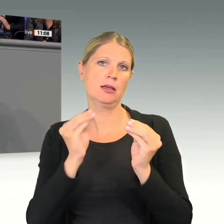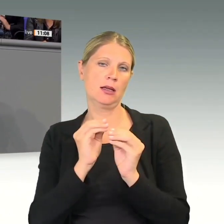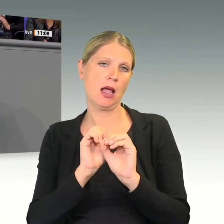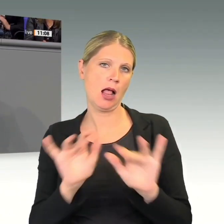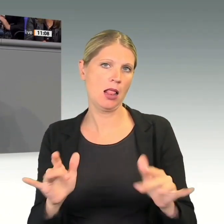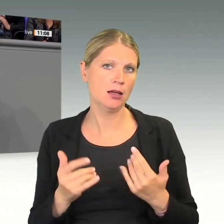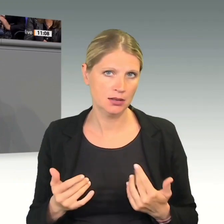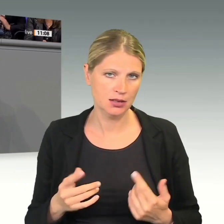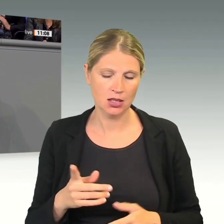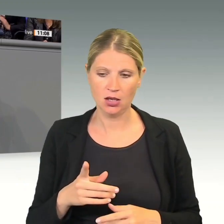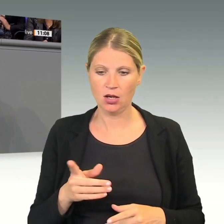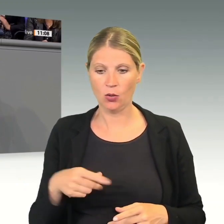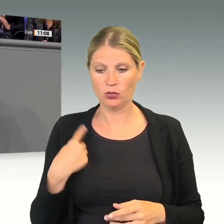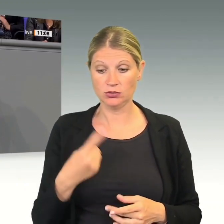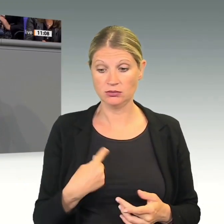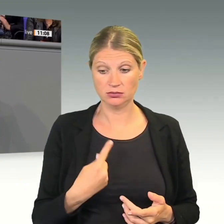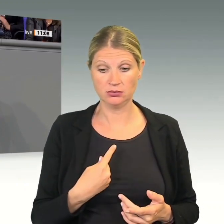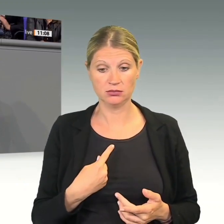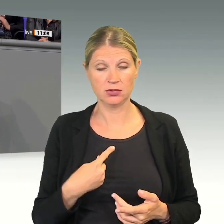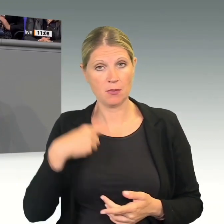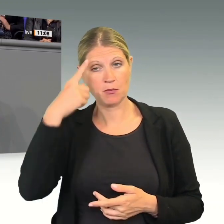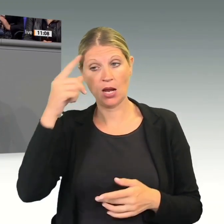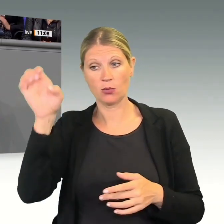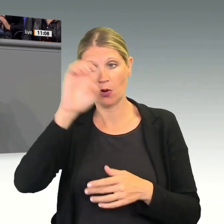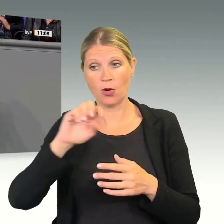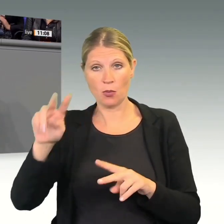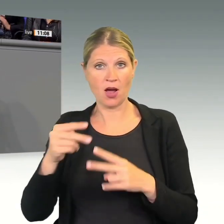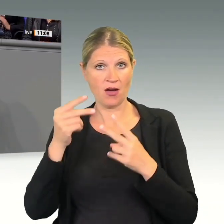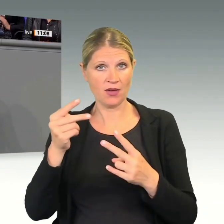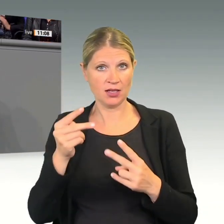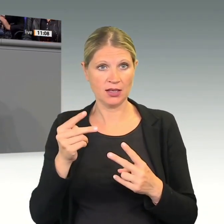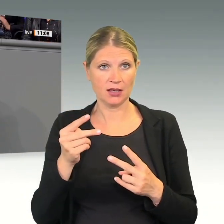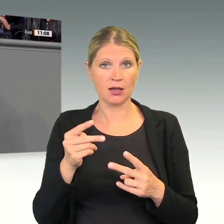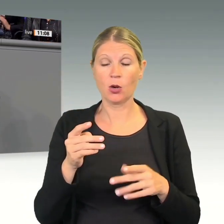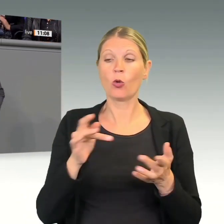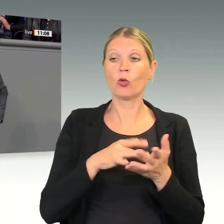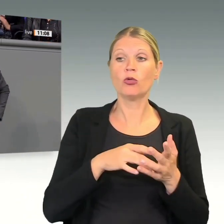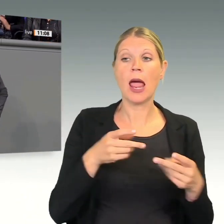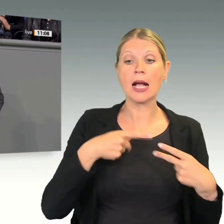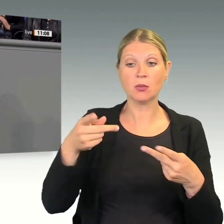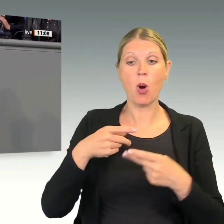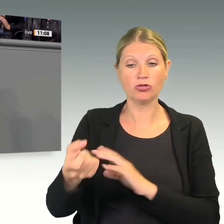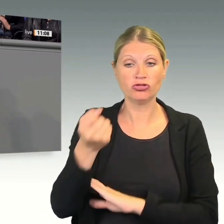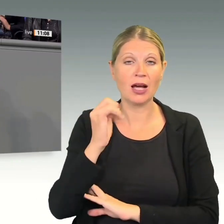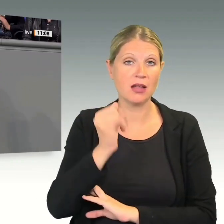Unsere Position ist wichtig in Europa. Es wurde darauf hingewiesen, nicht allein wegen unserer Exportstärke. Übrigens sinkt zurzeit